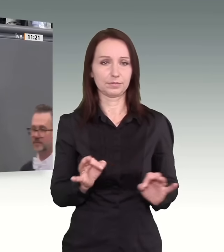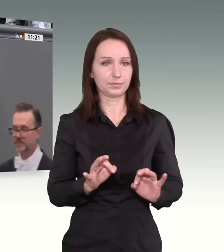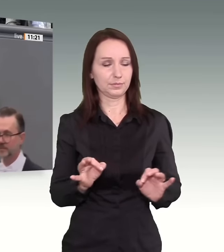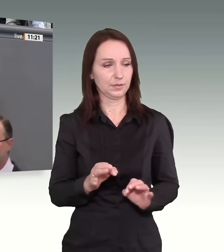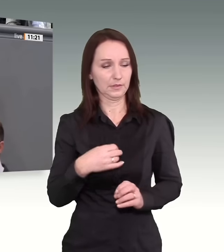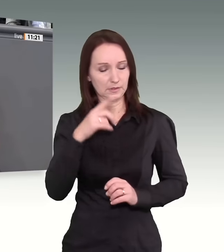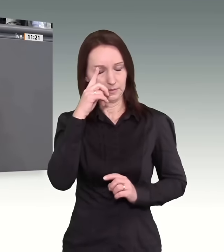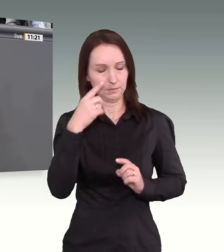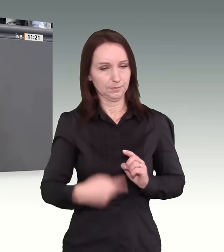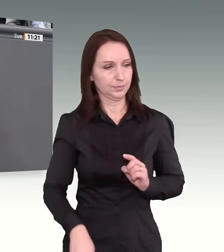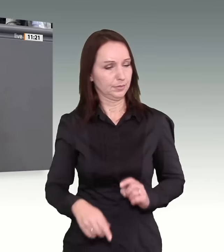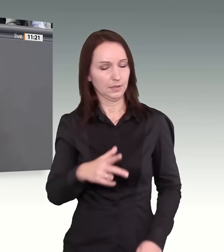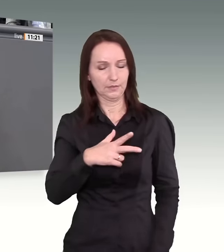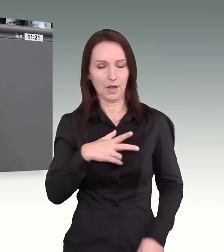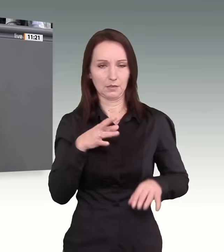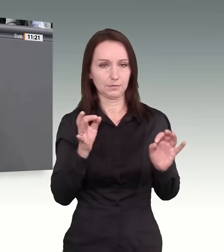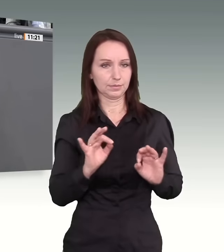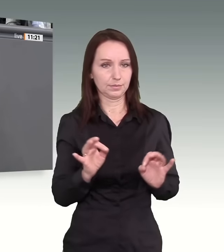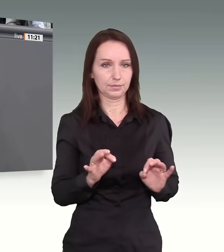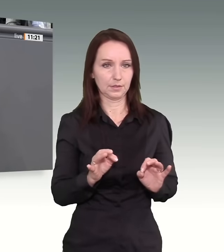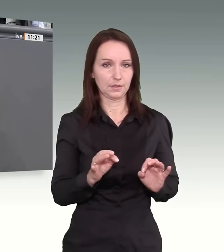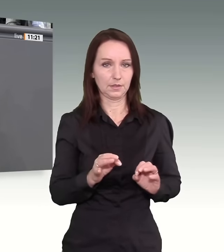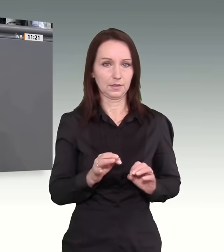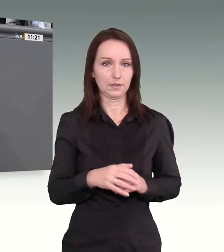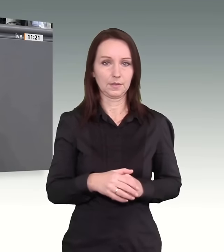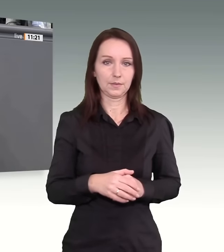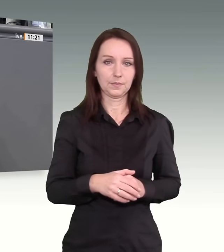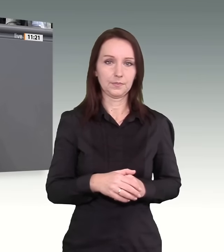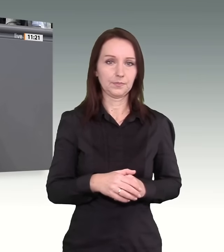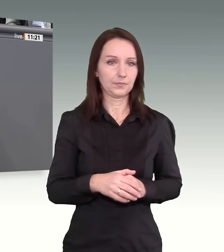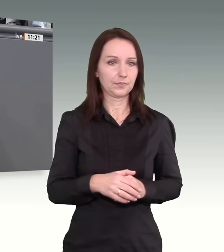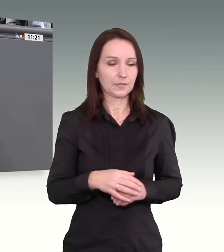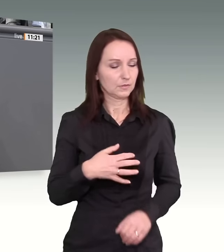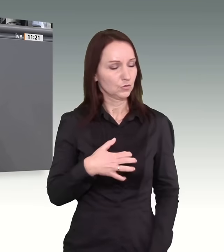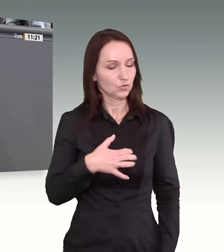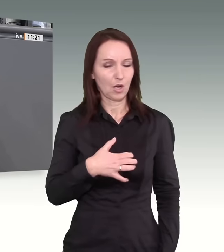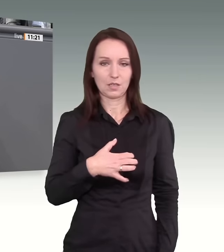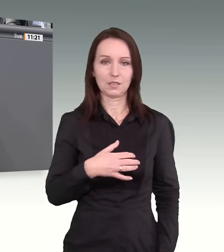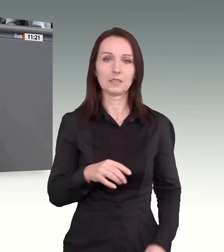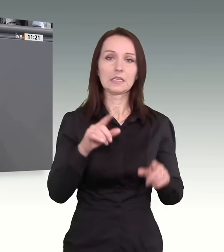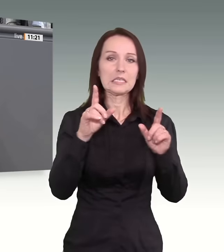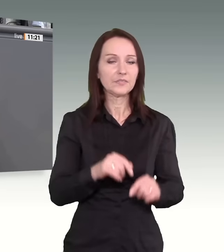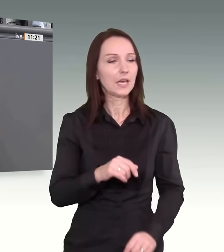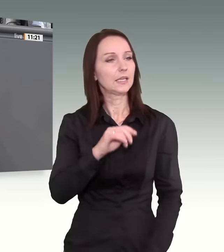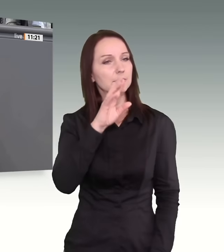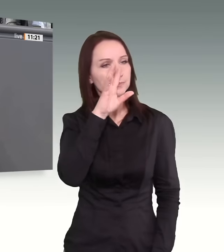Ich bin entsetzt, wie wenig Einsicht, wie wenig Faktenkenntnis